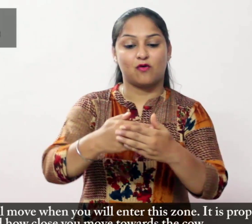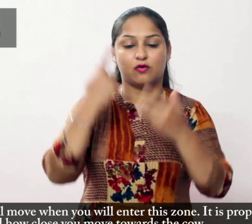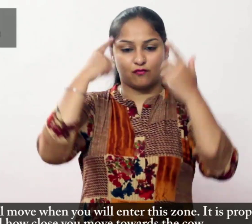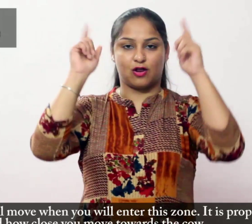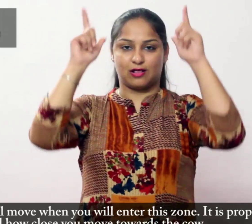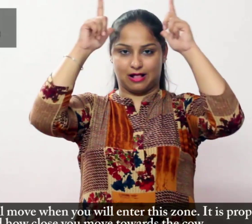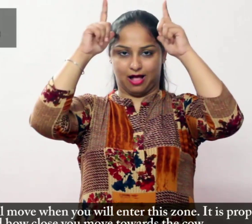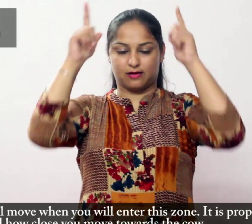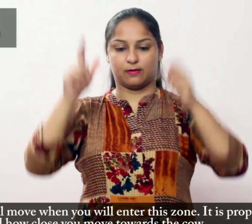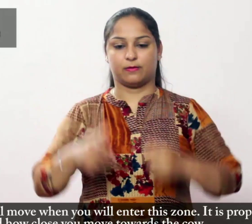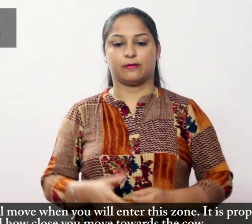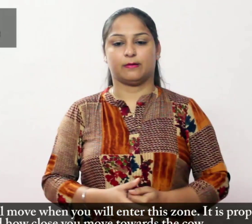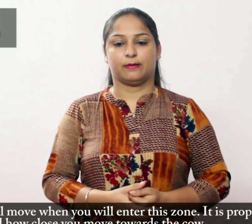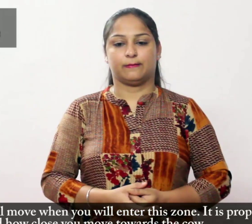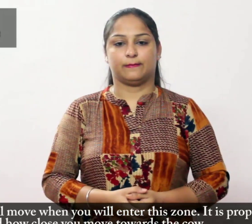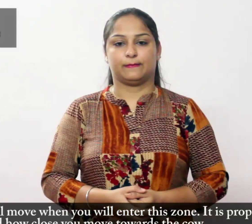गाय के कितने करीब जाते हैं